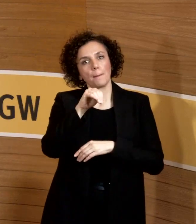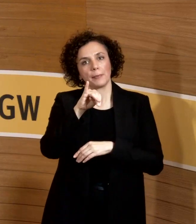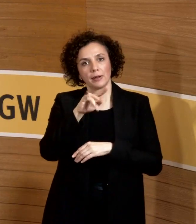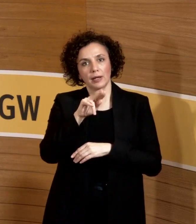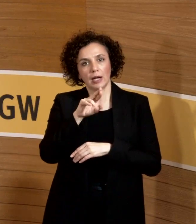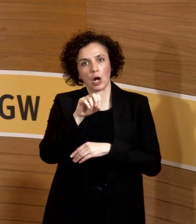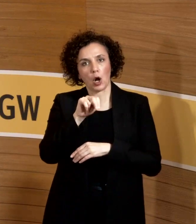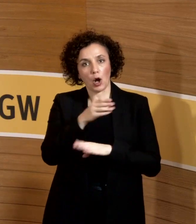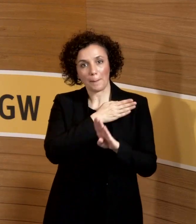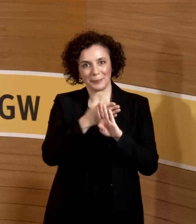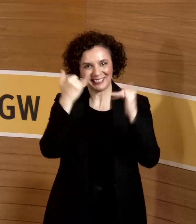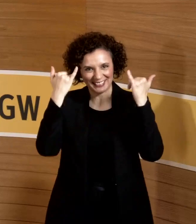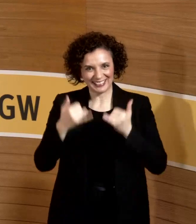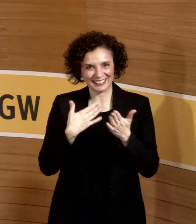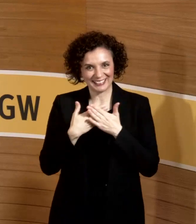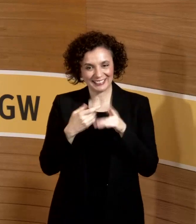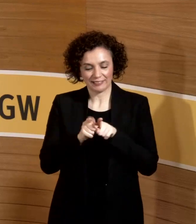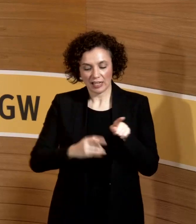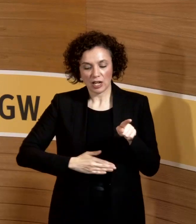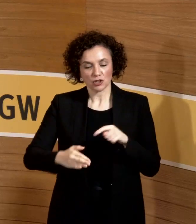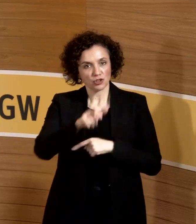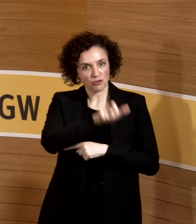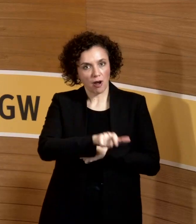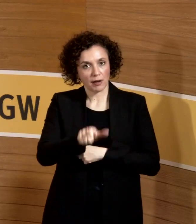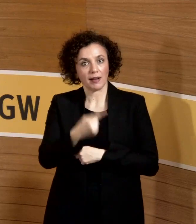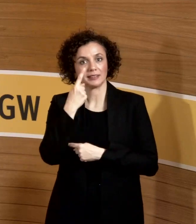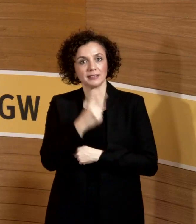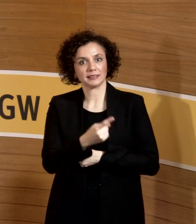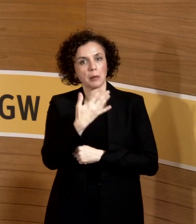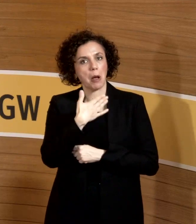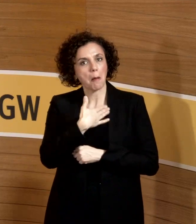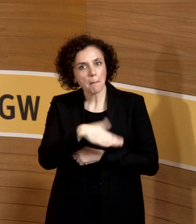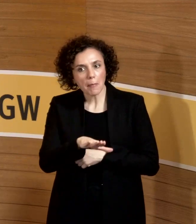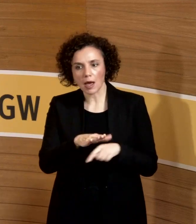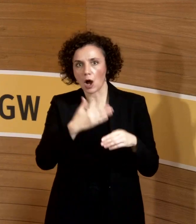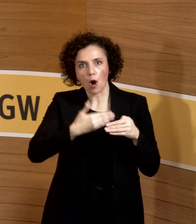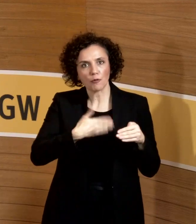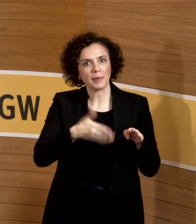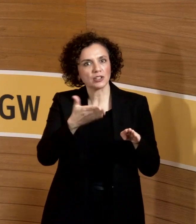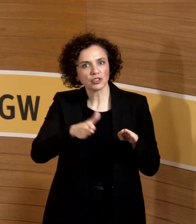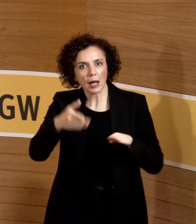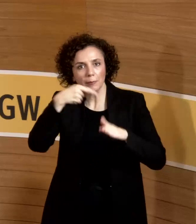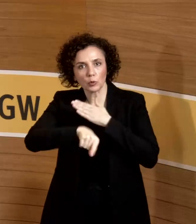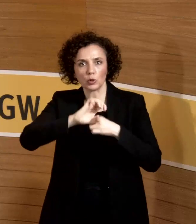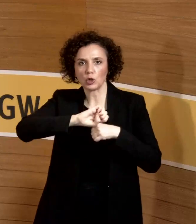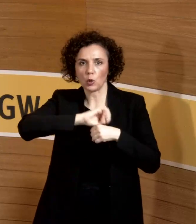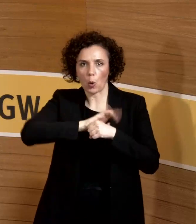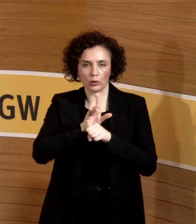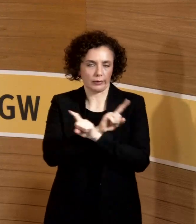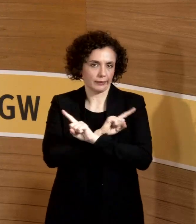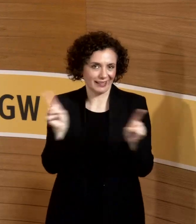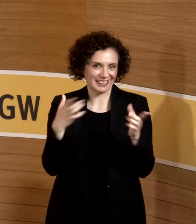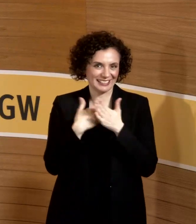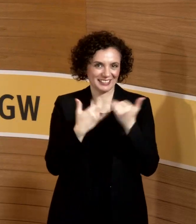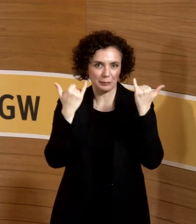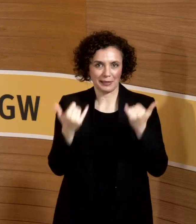Indizien, dass die Mortalität bei Schwangeren jetzt deutlich höher sein sollte. oder überhaupt eine höhere Mortalität. Die Zahlen, die